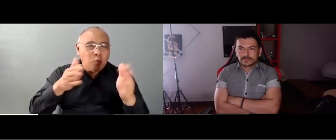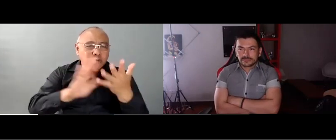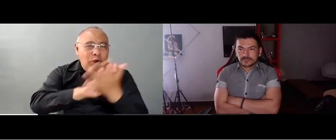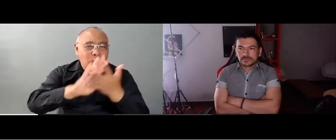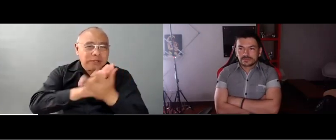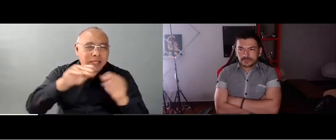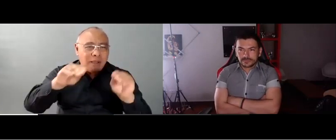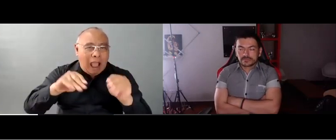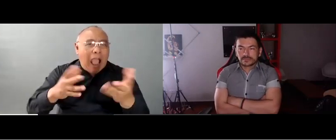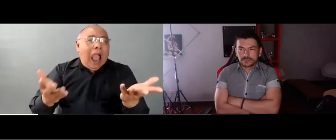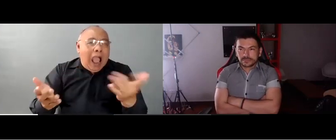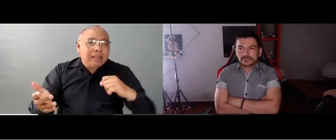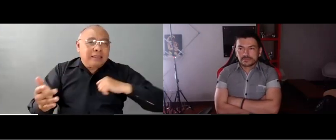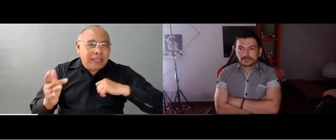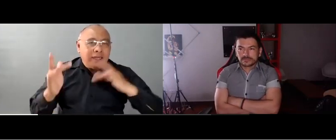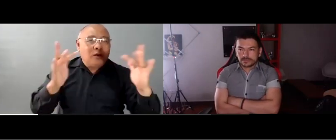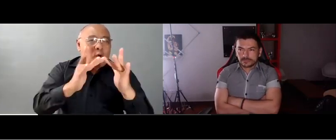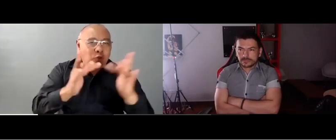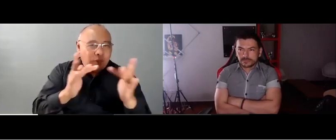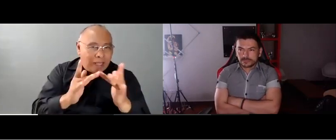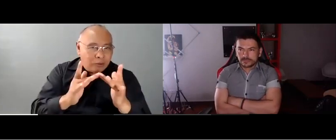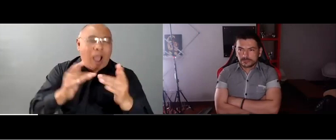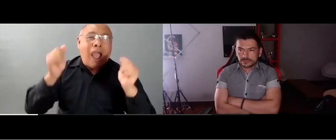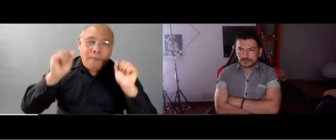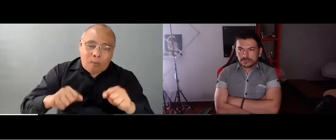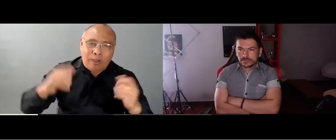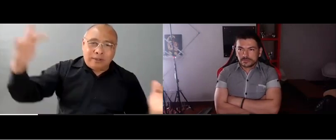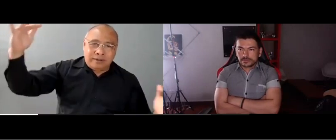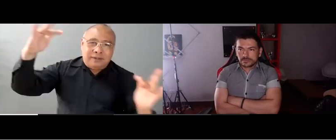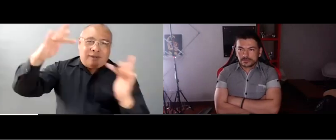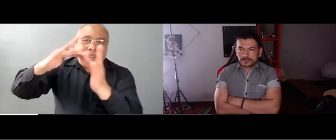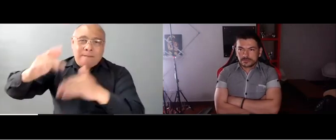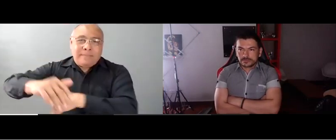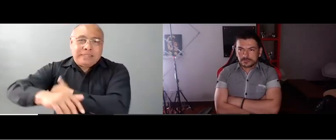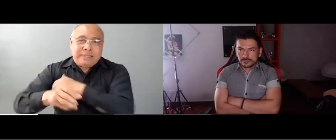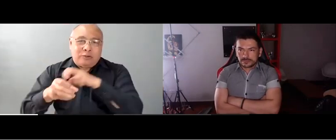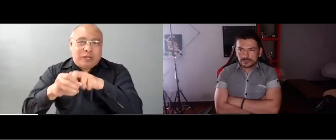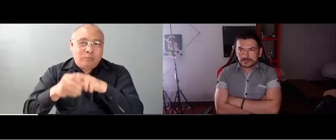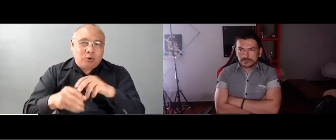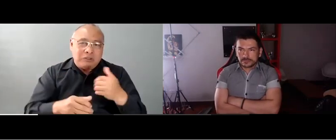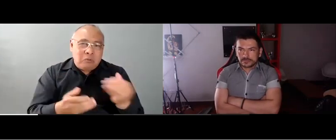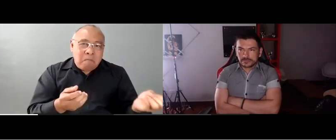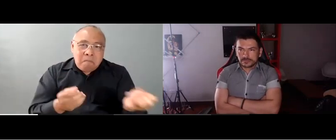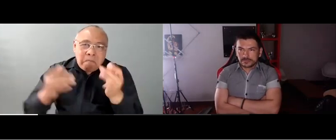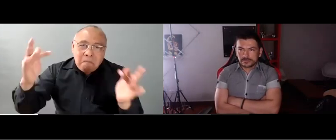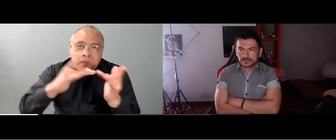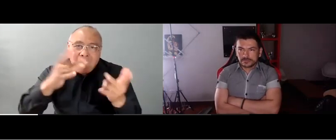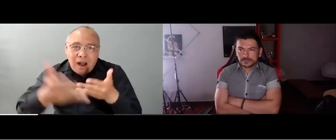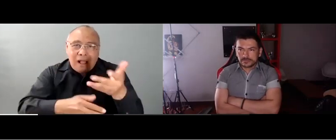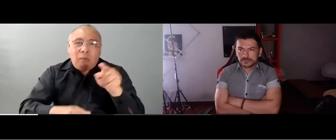la de Santa Marta, y también, por ejemplo, lo que sucede en Manizales, para que se puedan contactar desde el Ministerio con